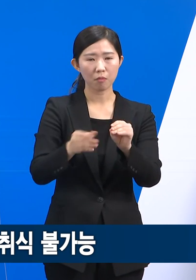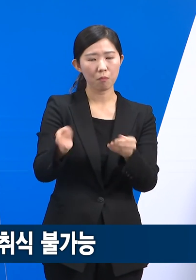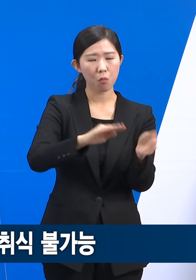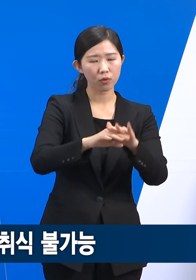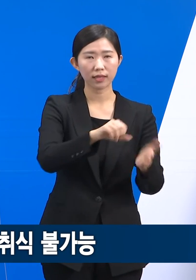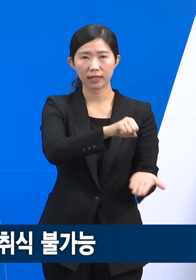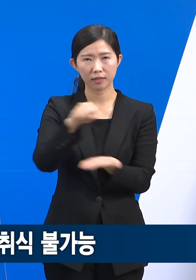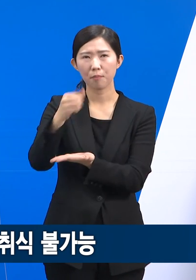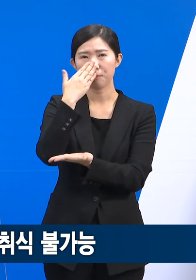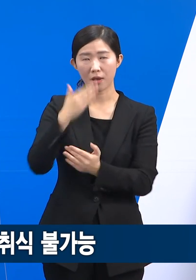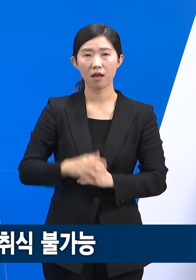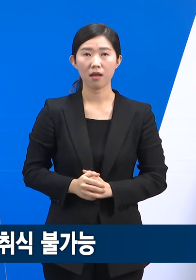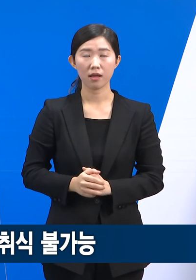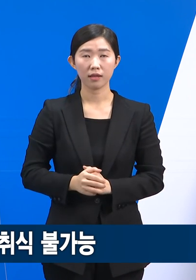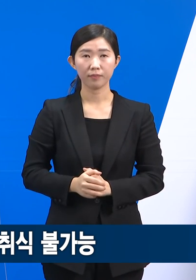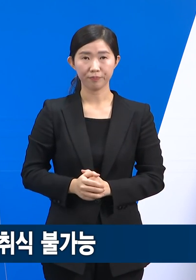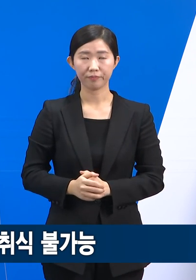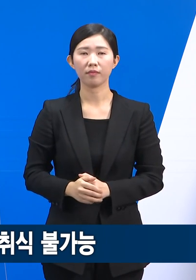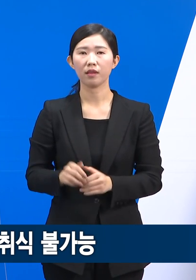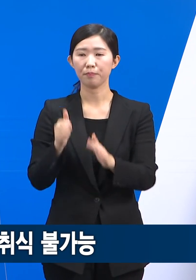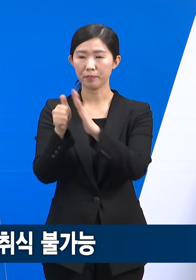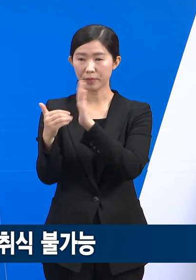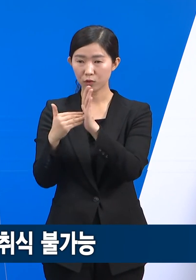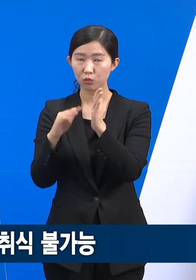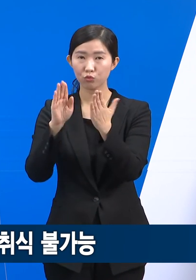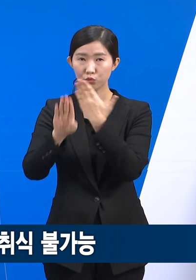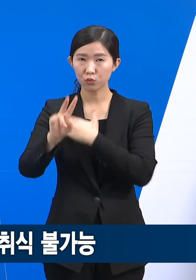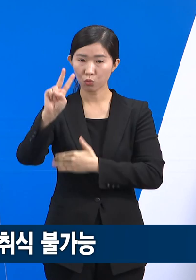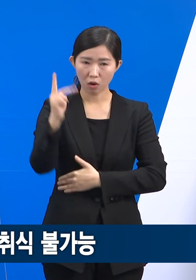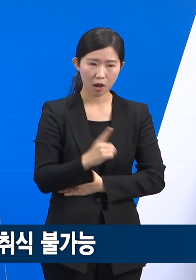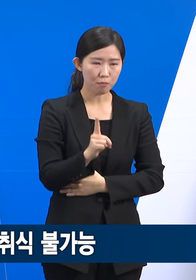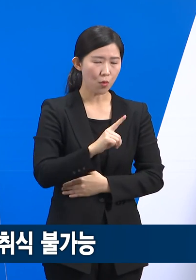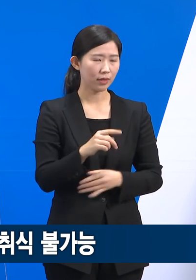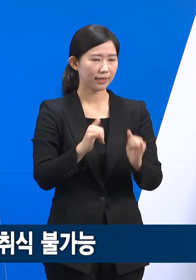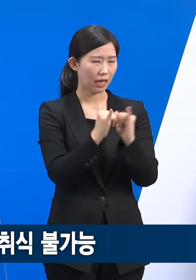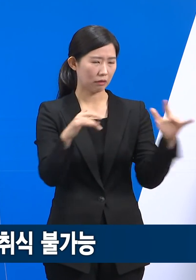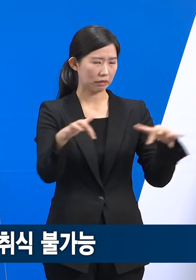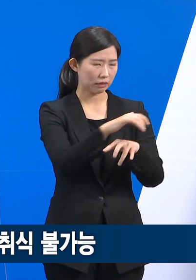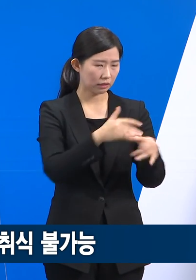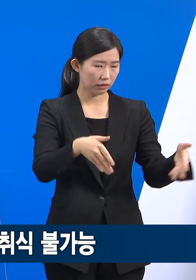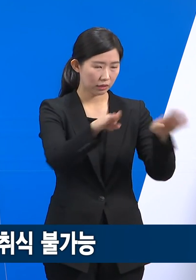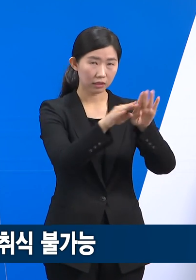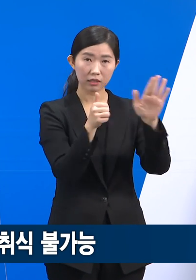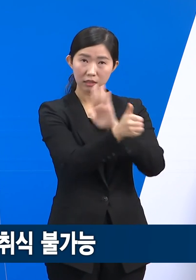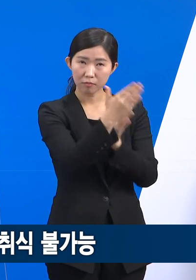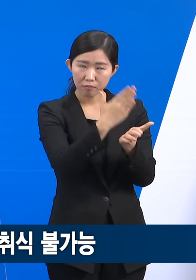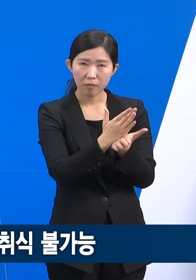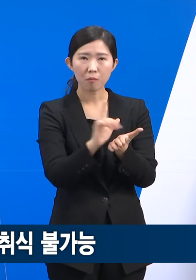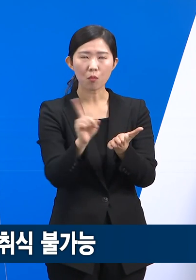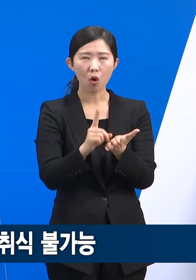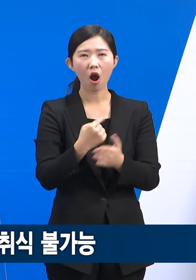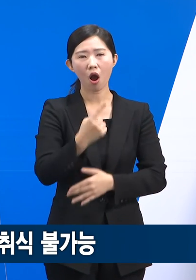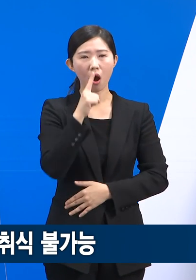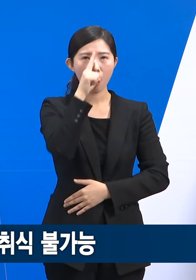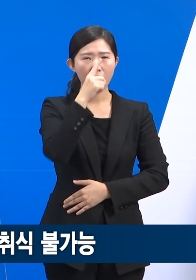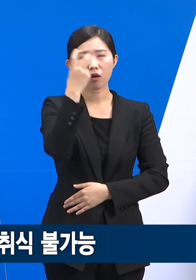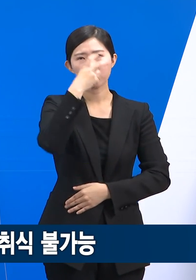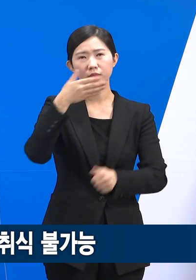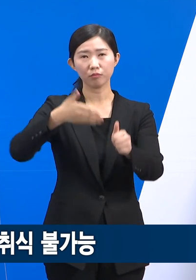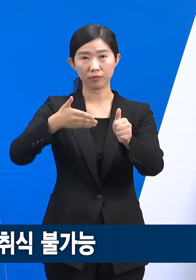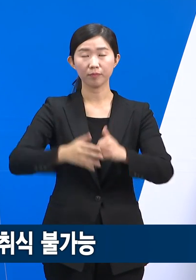가능합니다. 귀가 후에는 다중이용시설 출입을 자제하시고, 일상생활 복귀 전에 진단검사를 꼭 받아주시기를 당부드립니다.